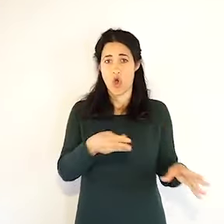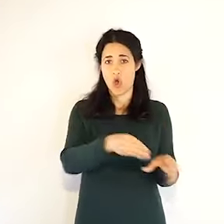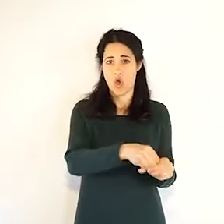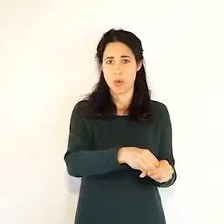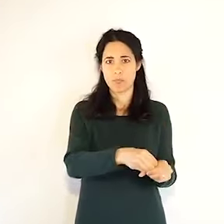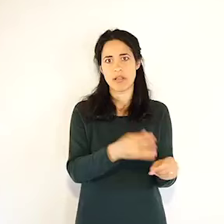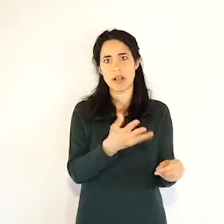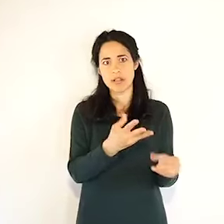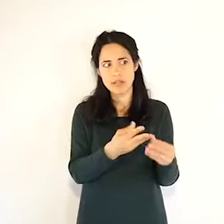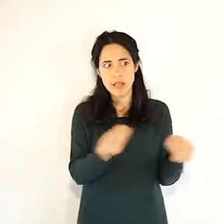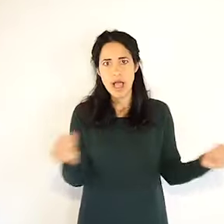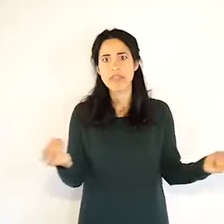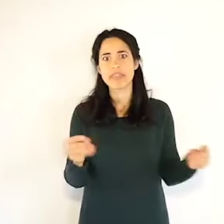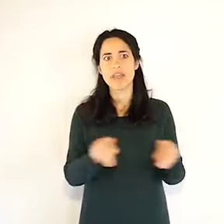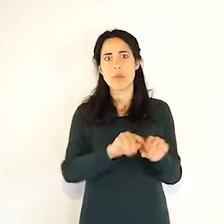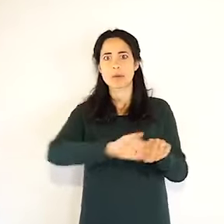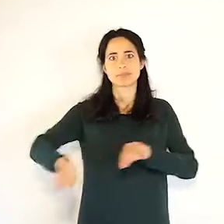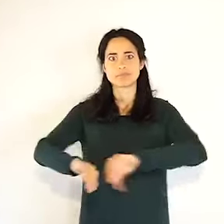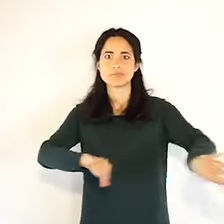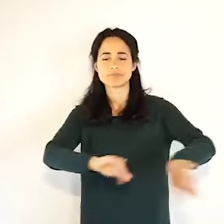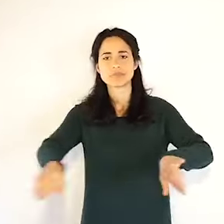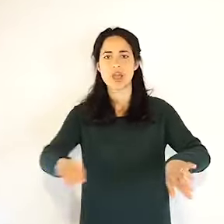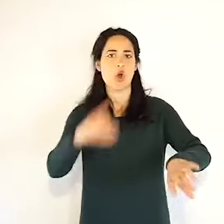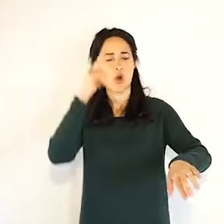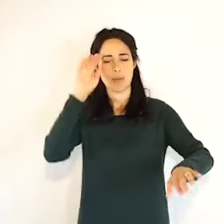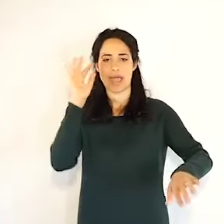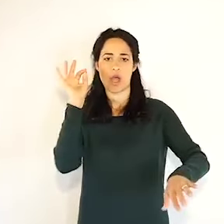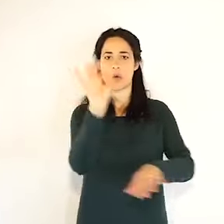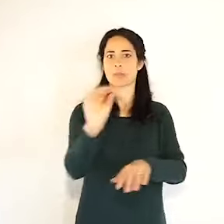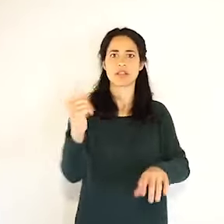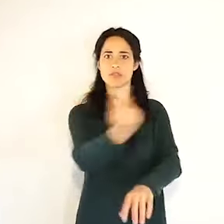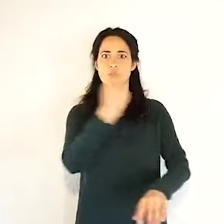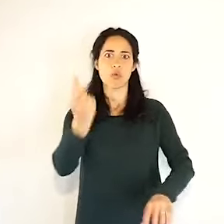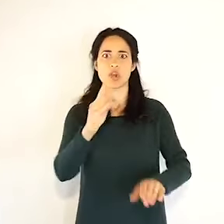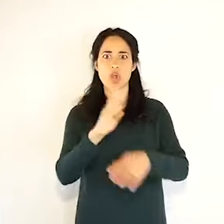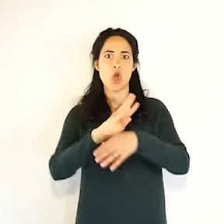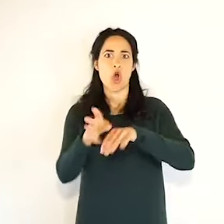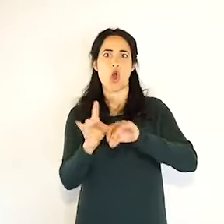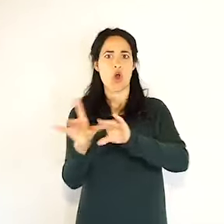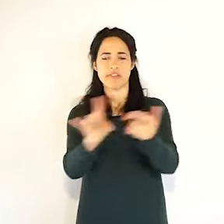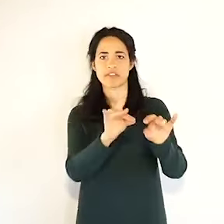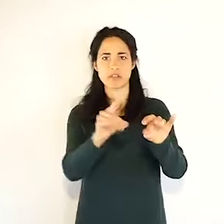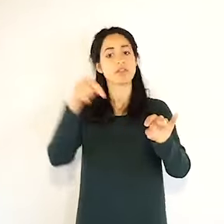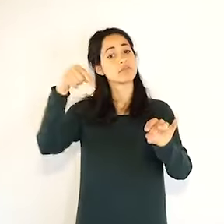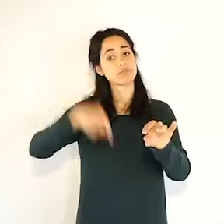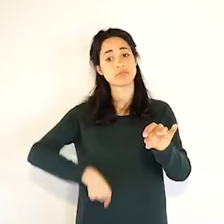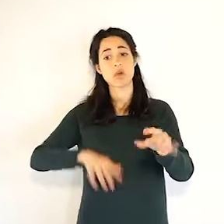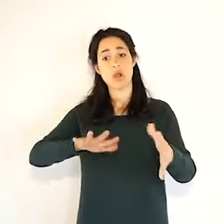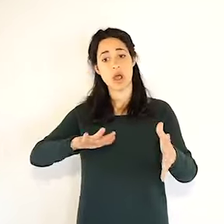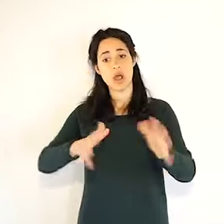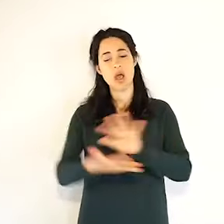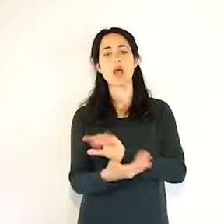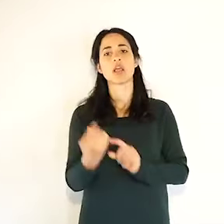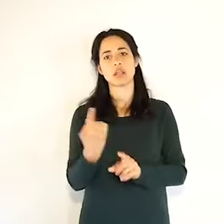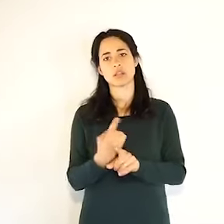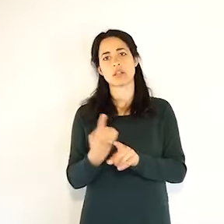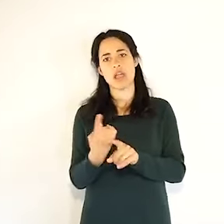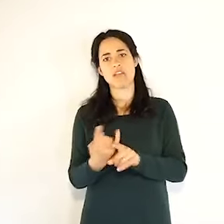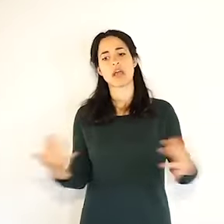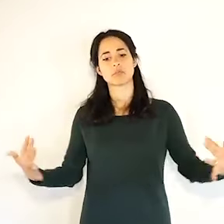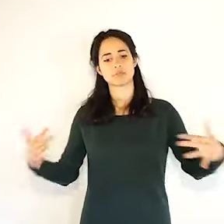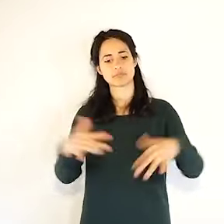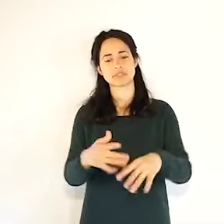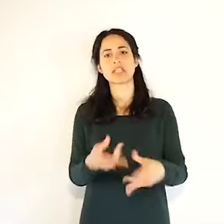per quelle odontoiatriche, quelle che riguardano la popolazione fragile